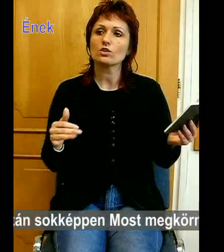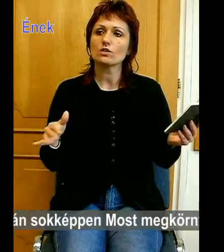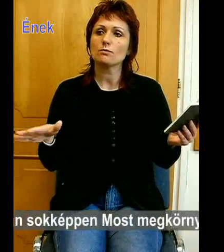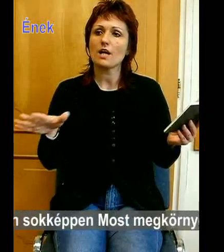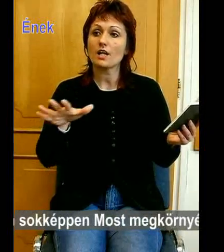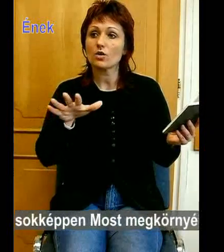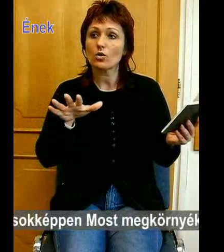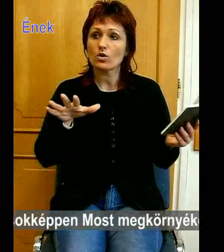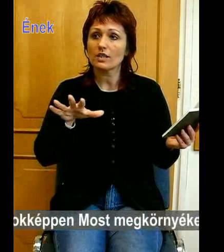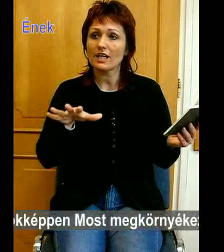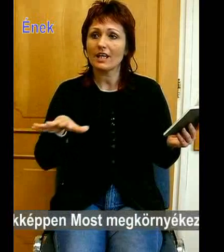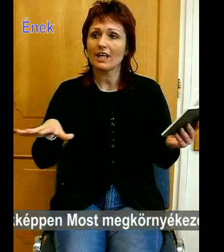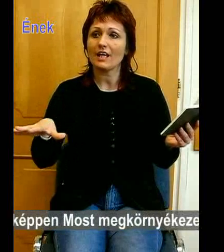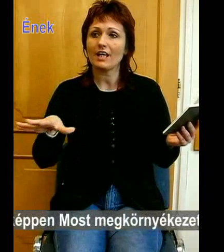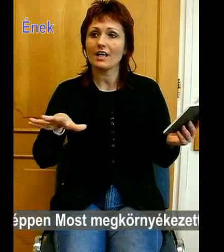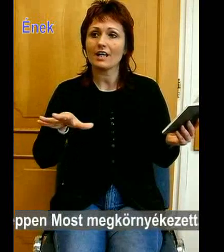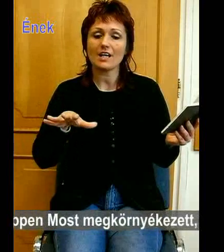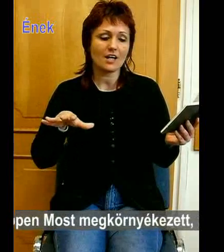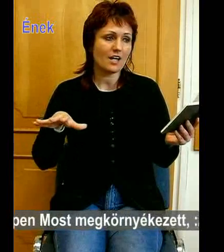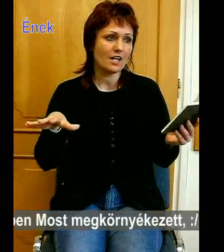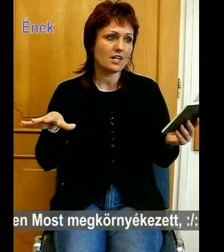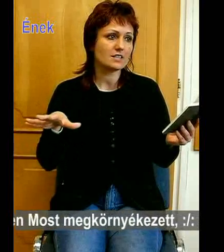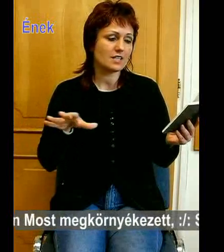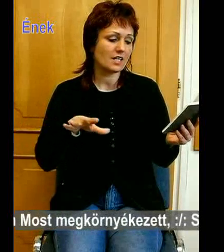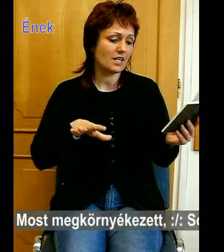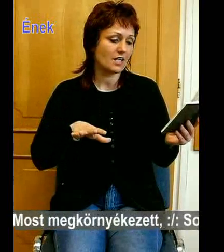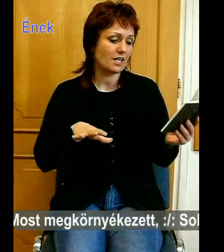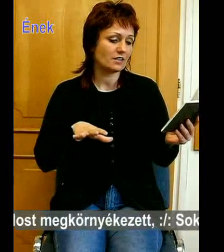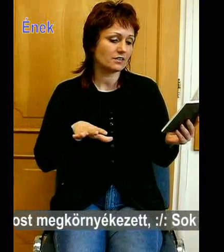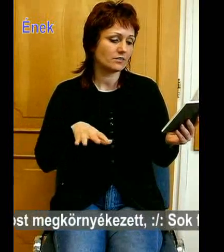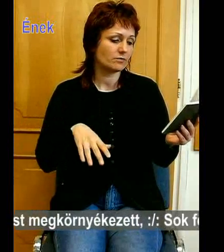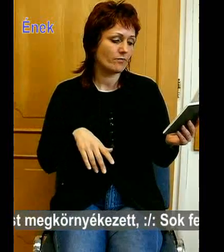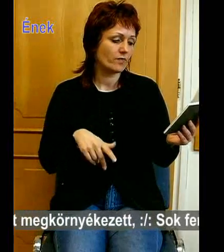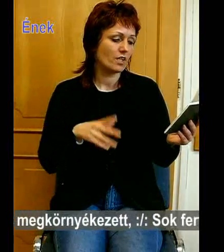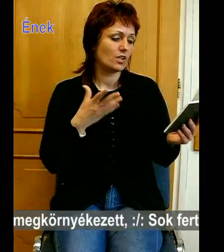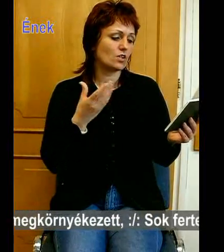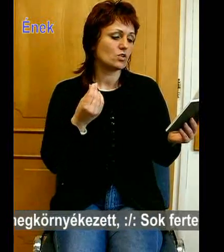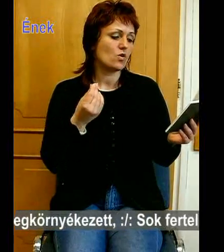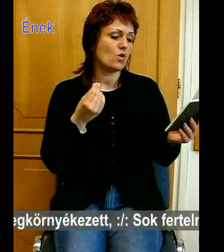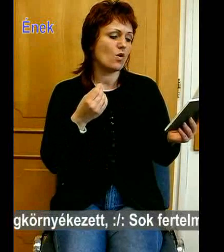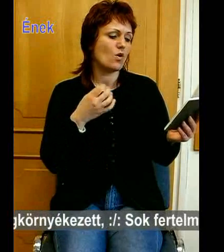öngör érezen, sok